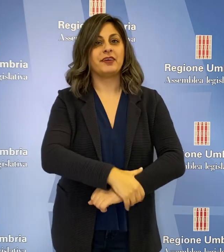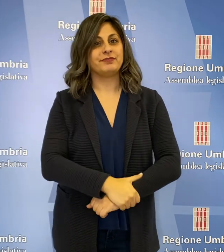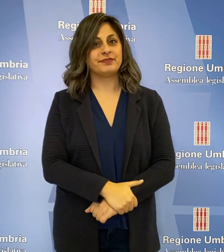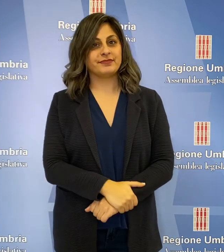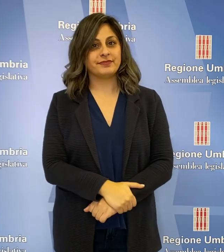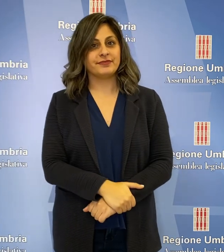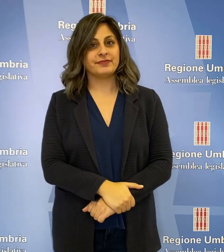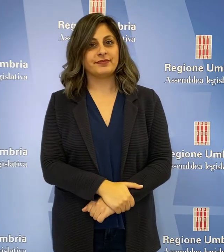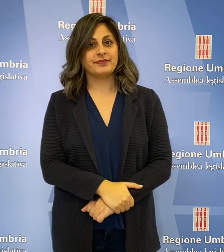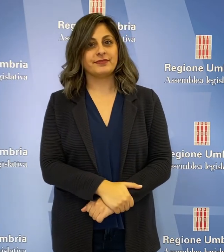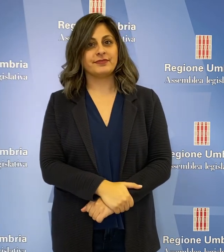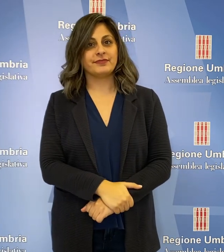Regionale dell'Umbria.